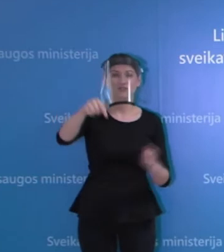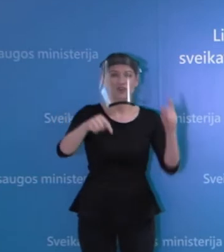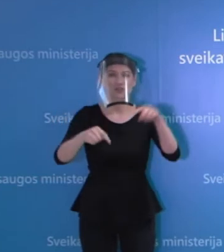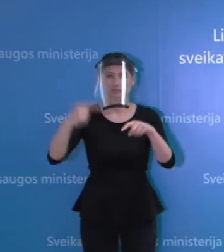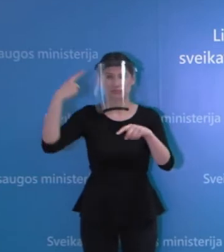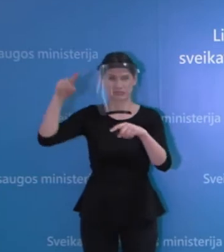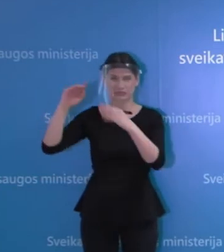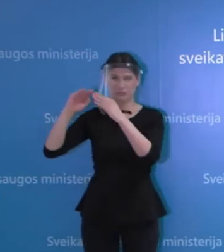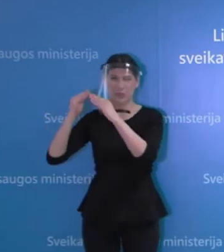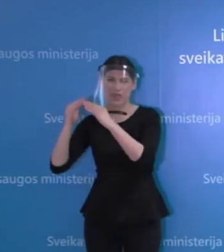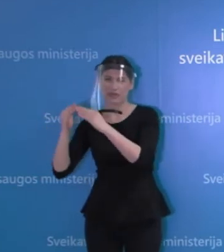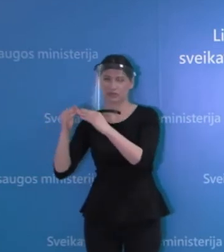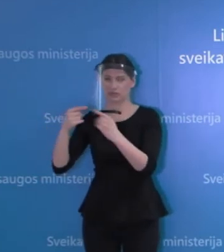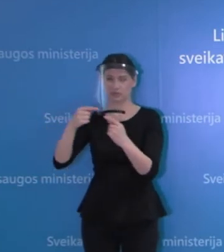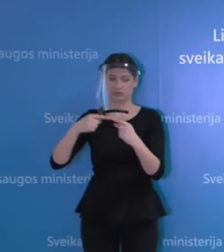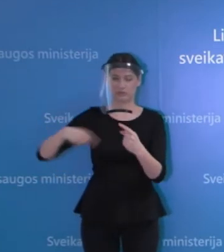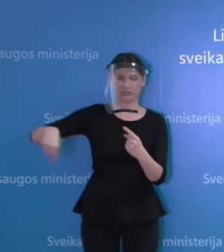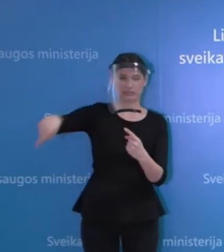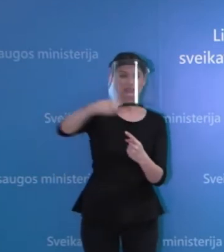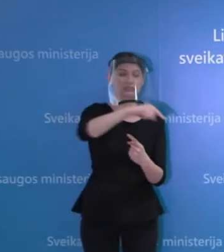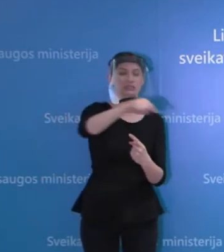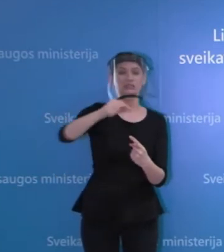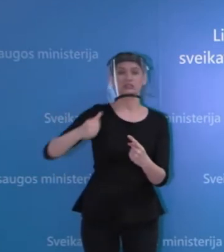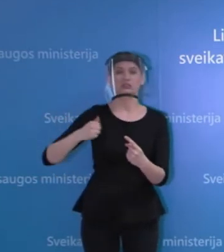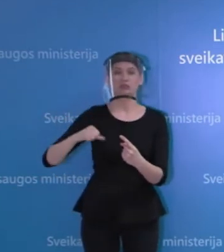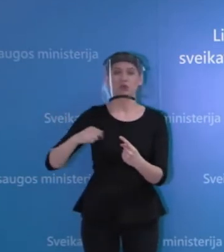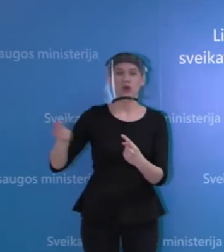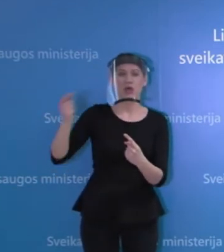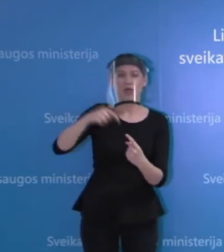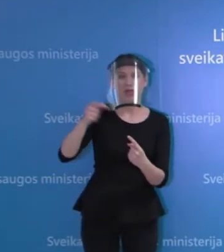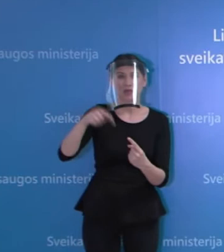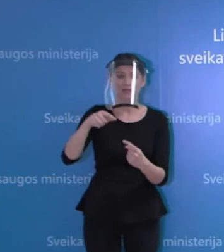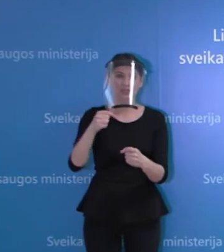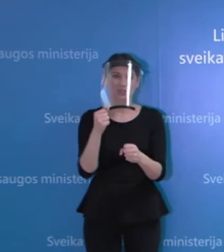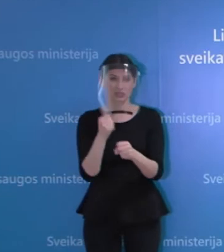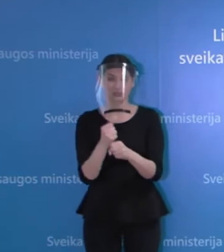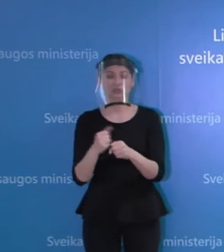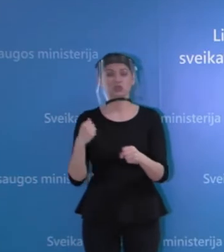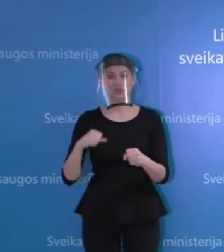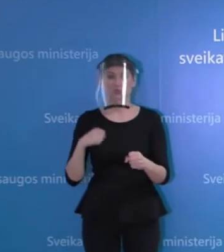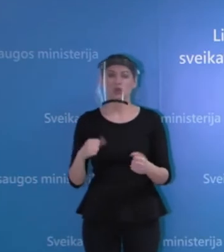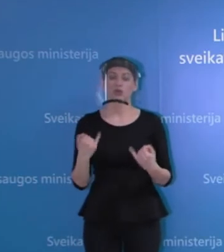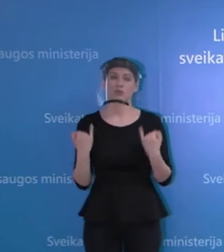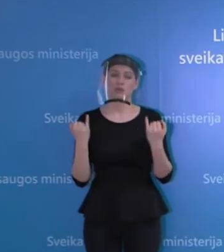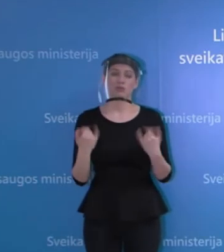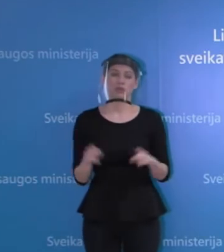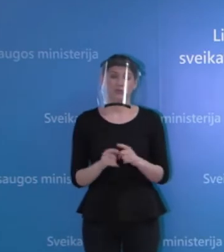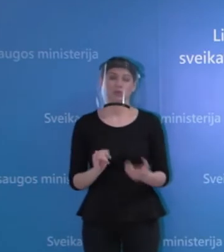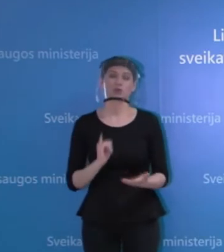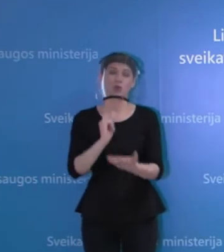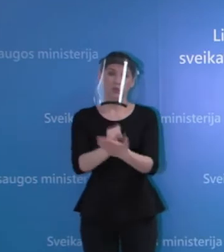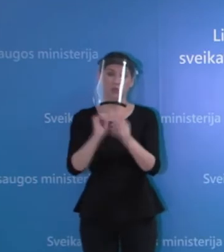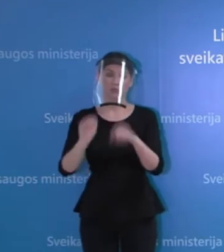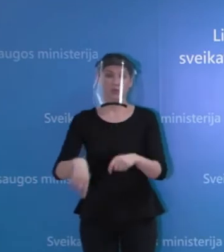iš kitų, aplinkų į nemenšinę esančių gyventojų, tai ten taip pat gyventojams bus sudarytos sąlygos atvykti ir